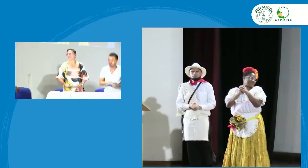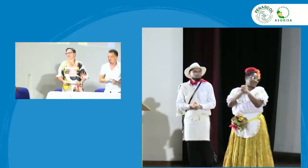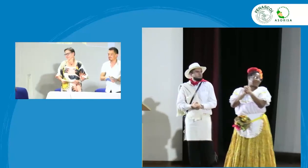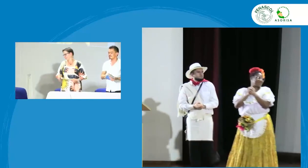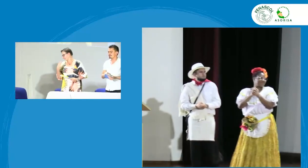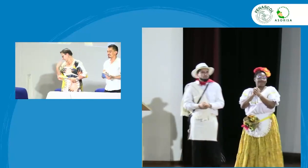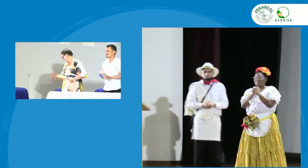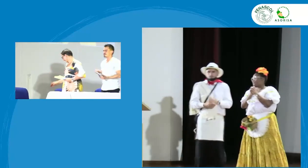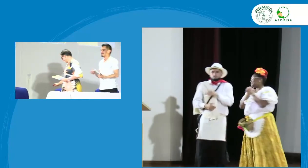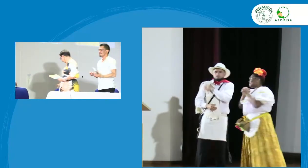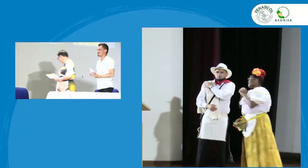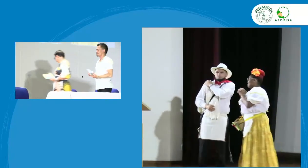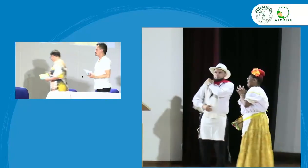tiempo de almuerzo muchas gracias chao chao